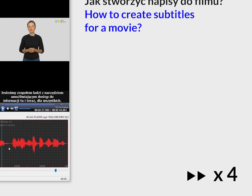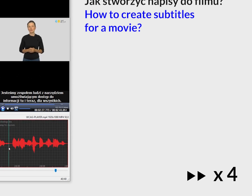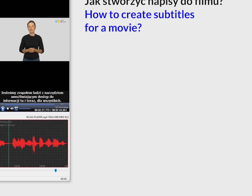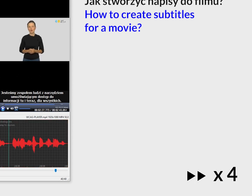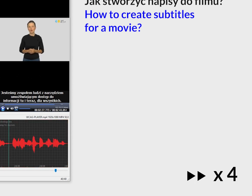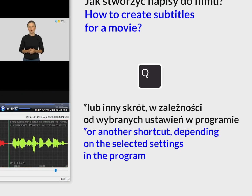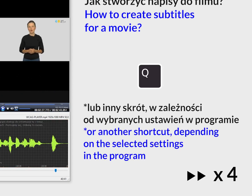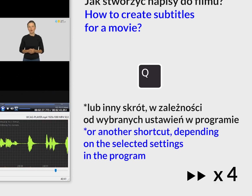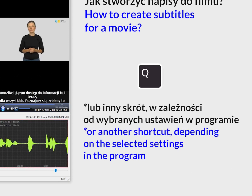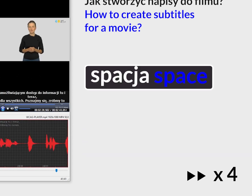Dzięki